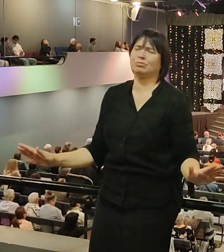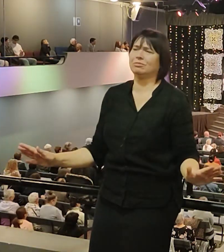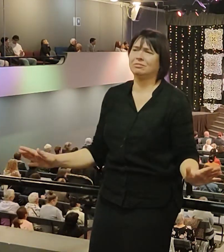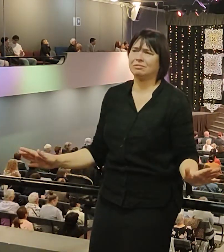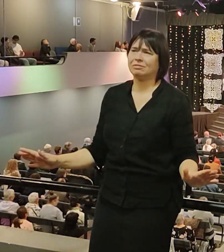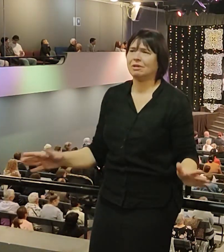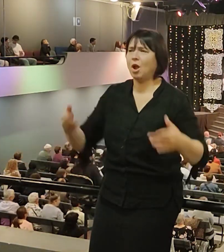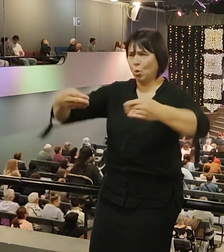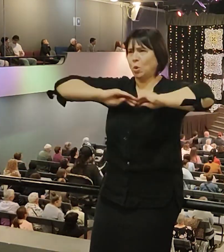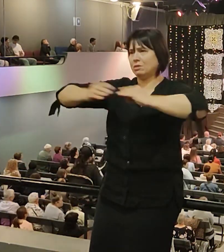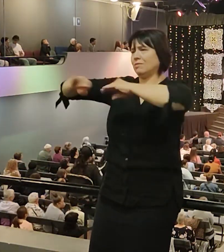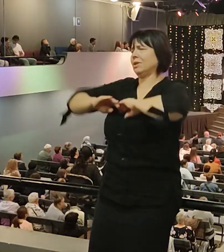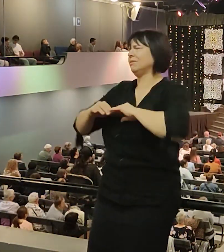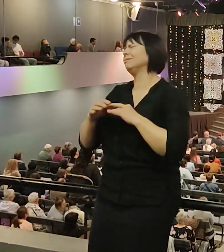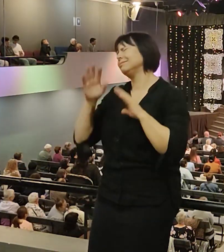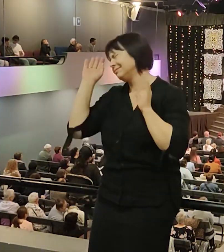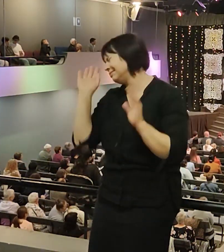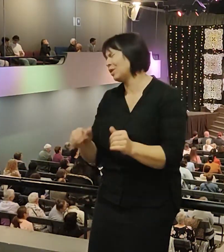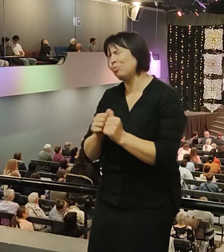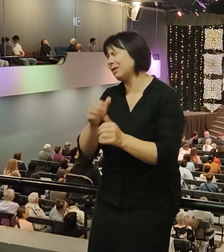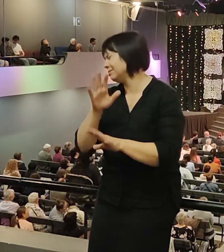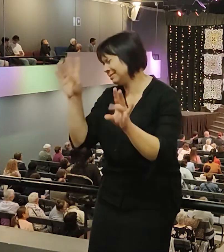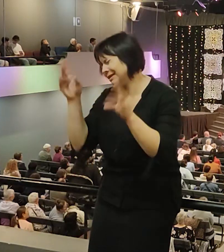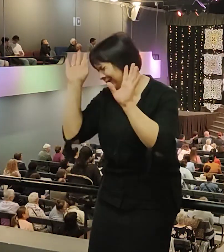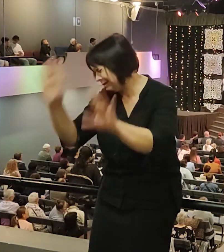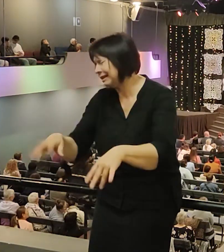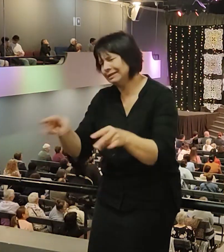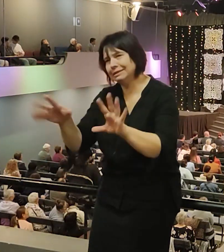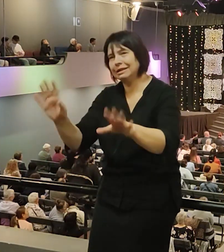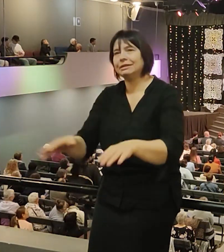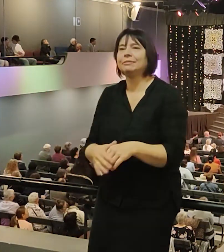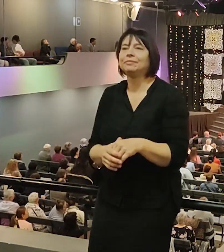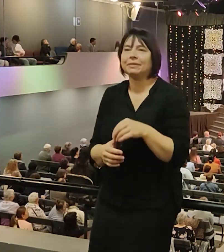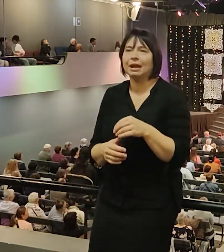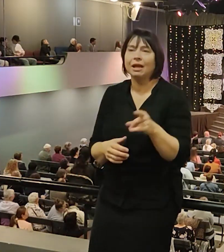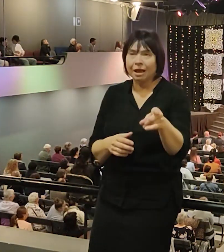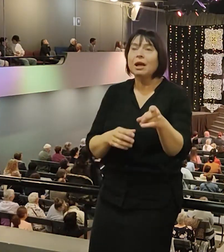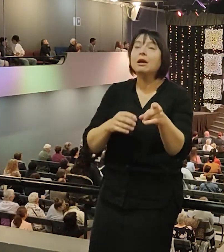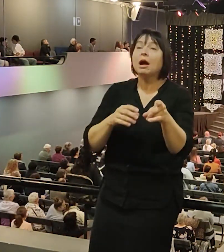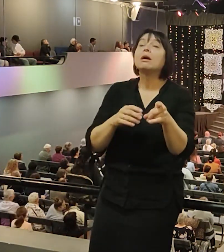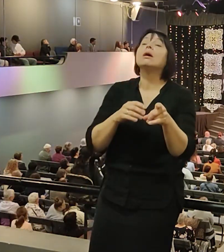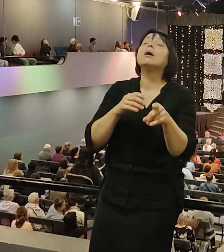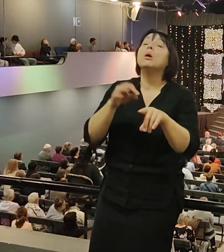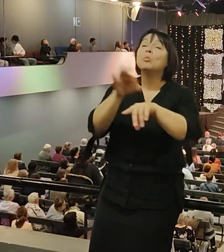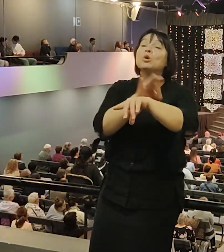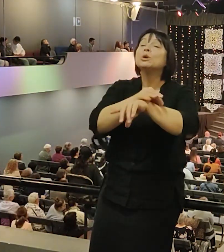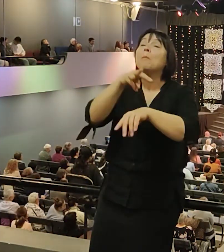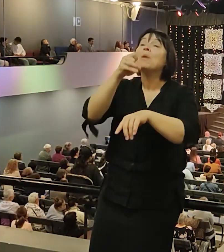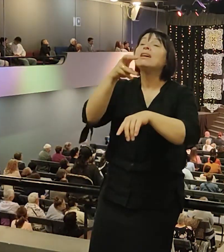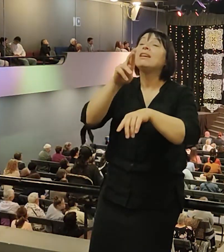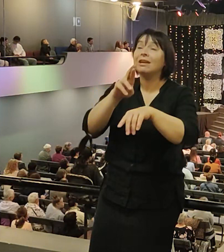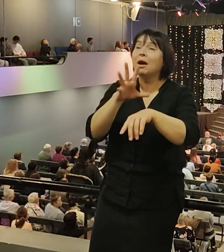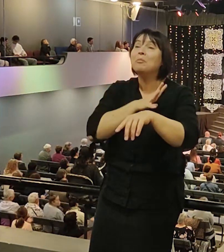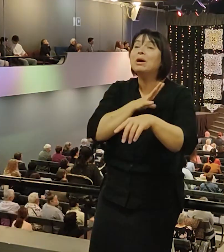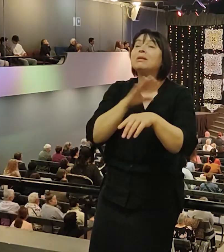Понимаете, Иосиф, сын Марии, не, муж Марии был милосердным человеком. Будьте милосердны. Я уже не